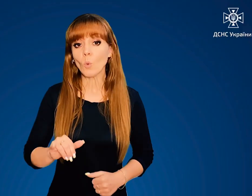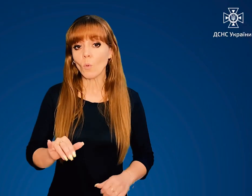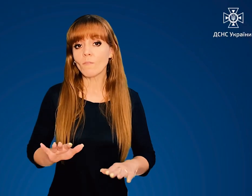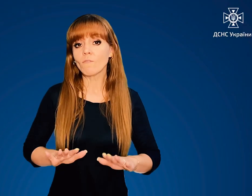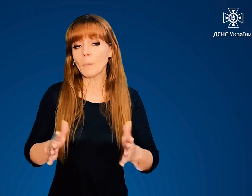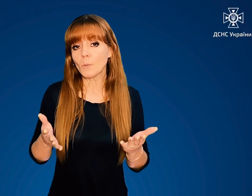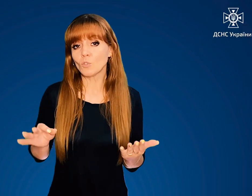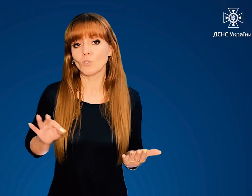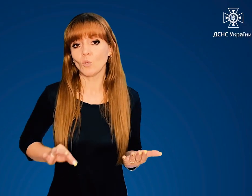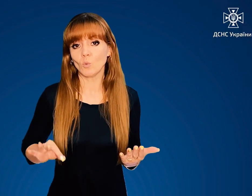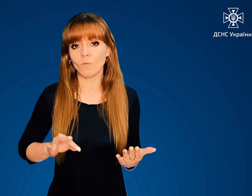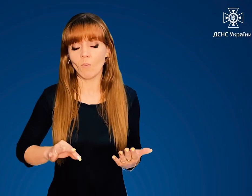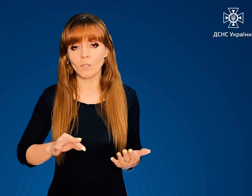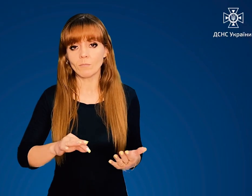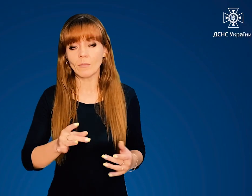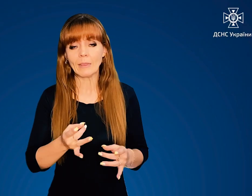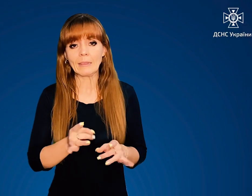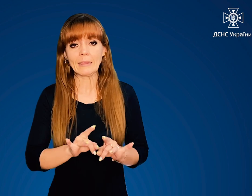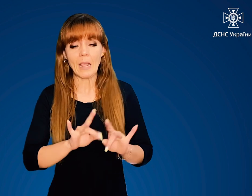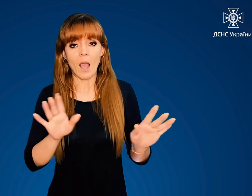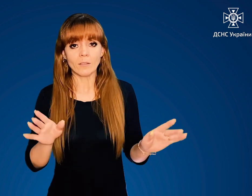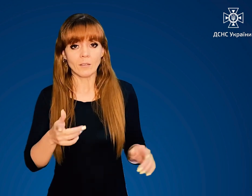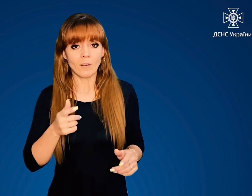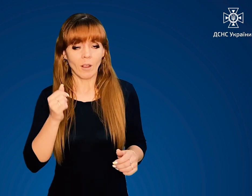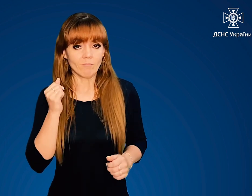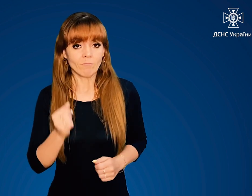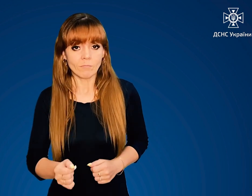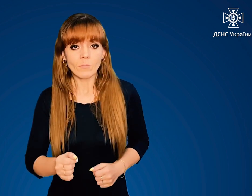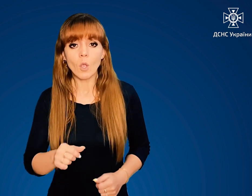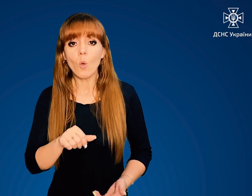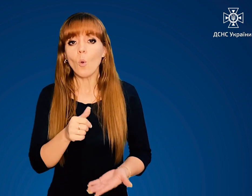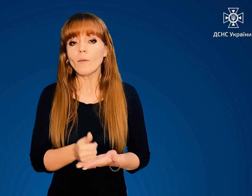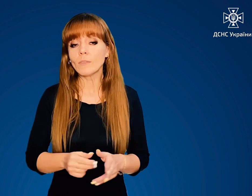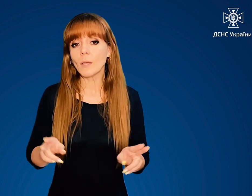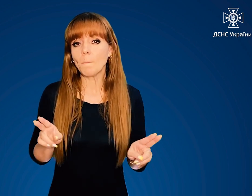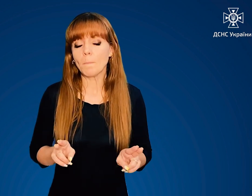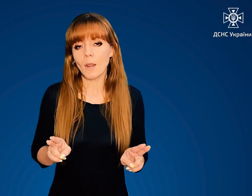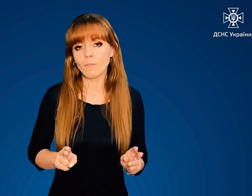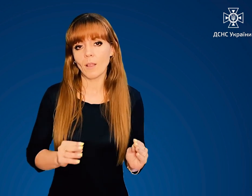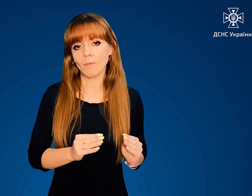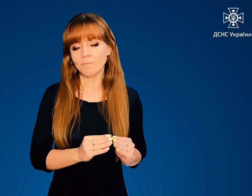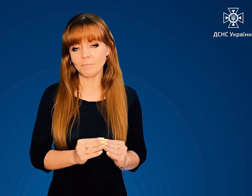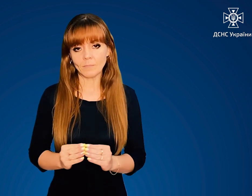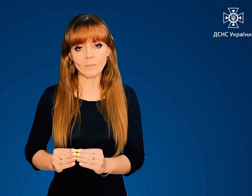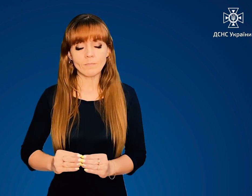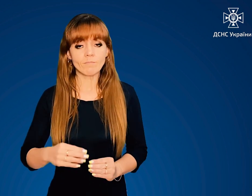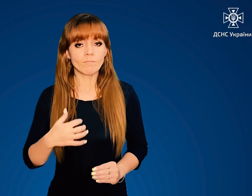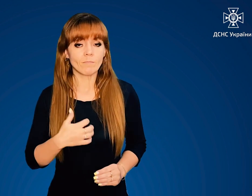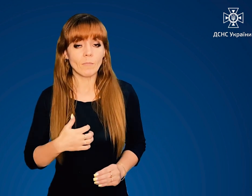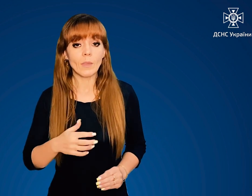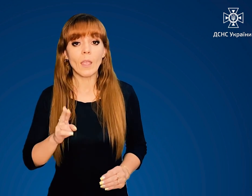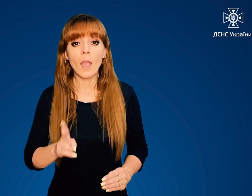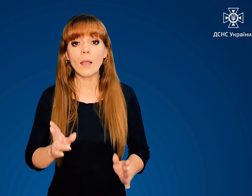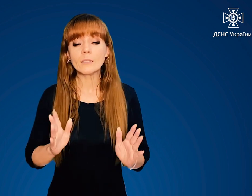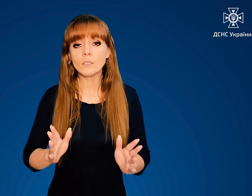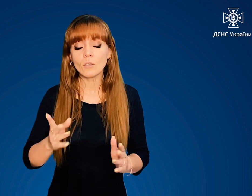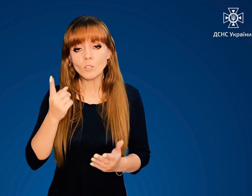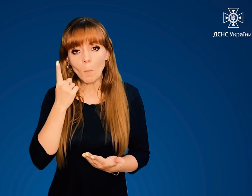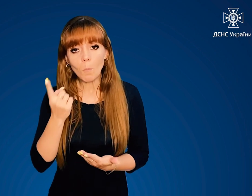У випадку застосування ядерної зброї головне правило лишається незмінним. Як тільки отримали